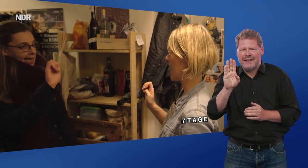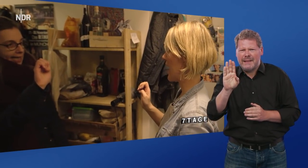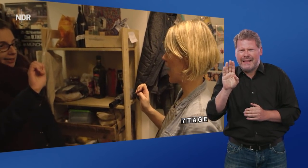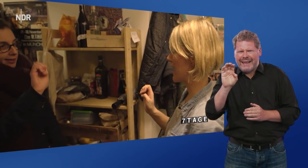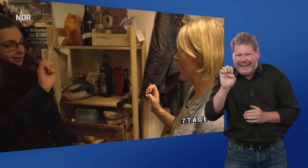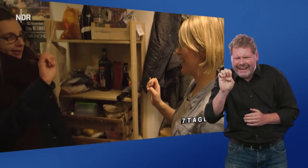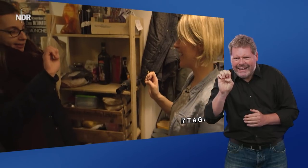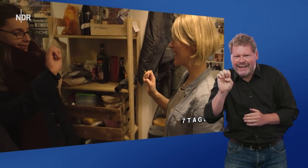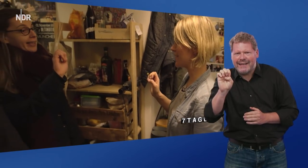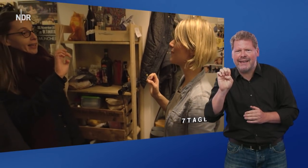E?